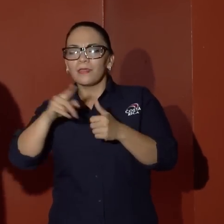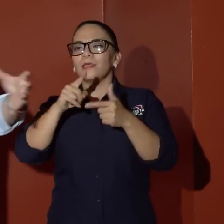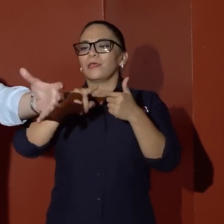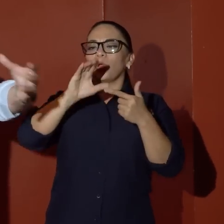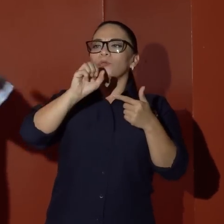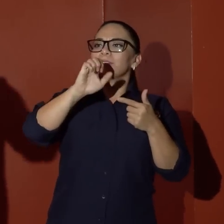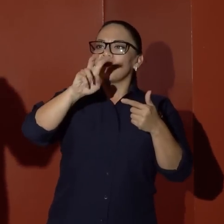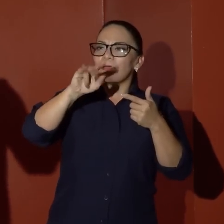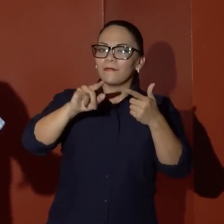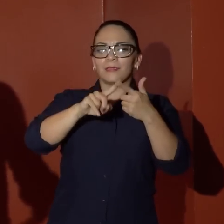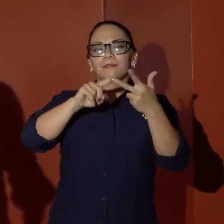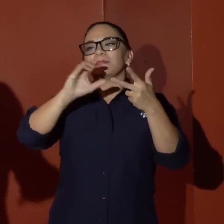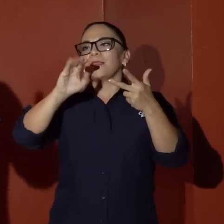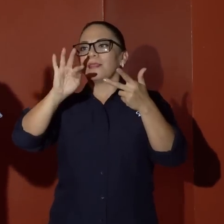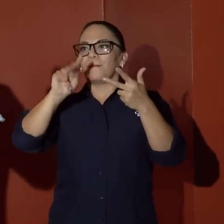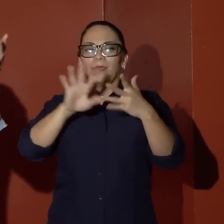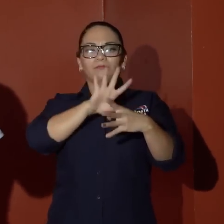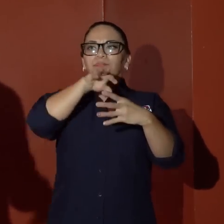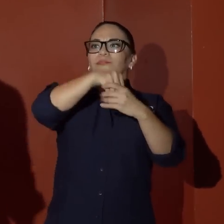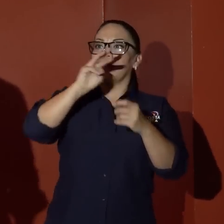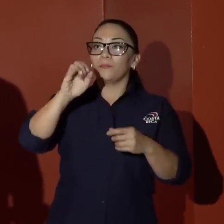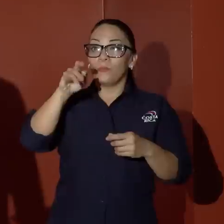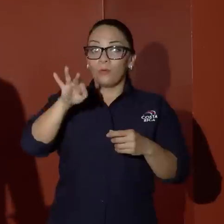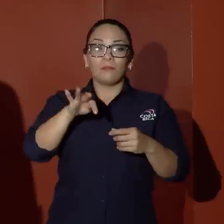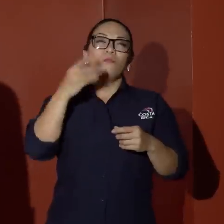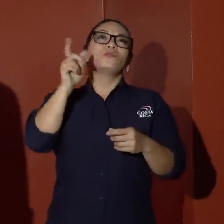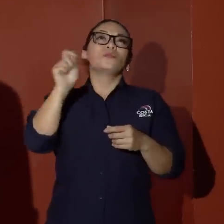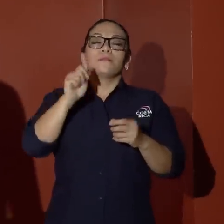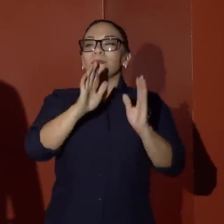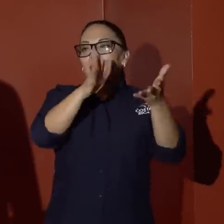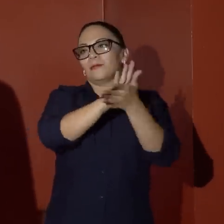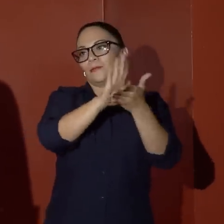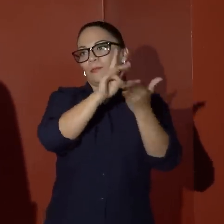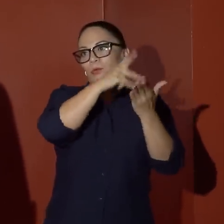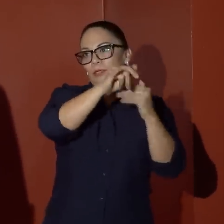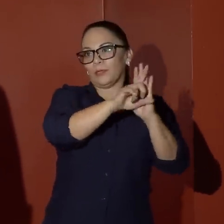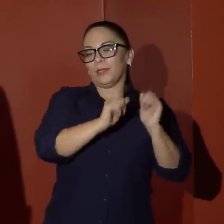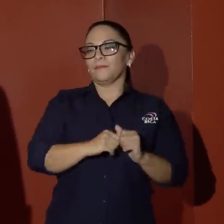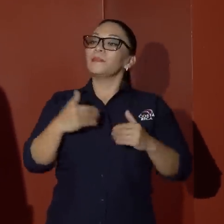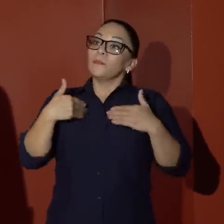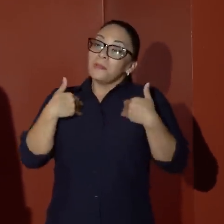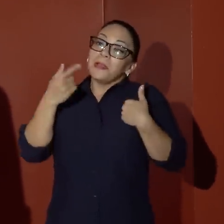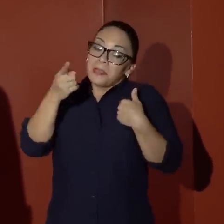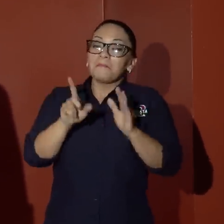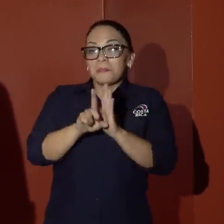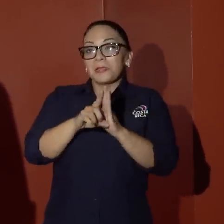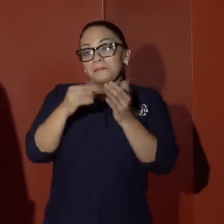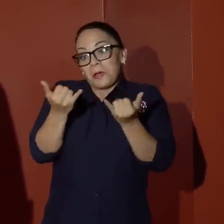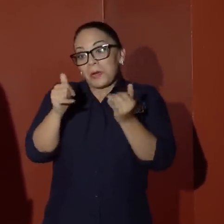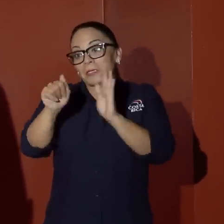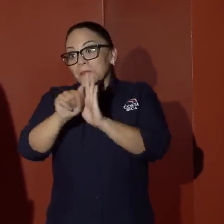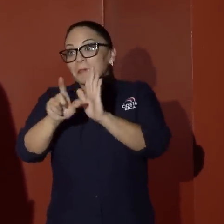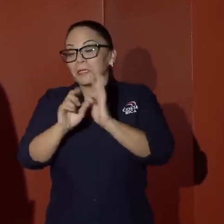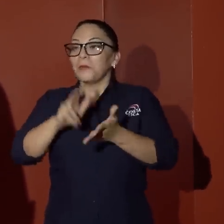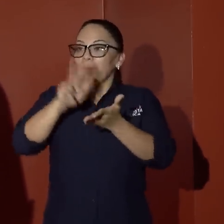CTP meterlo en el MOP tiene meses de estar ahí entonces me alegra mucho que el Congreso haya podido pasar esta ley y